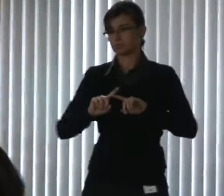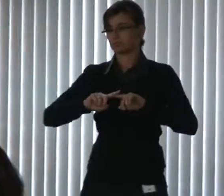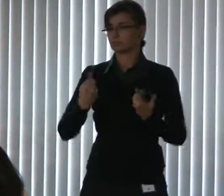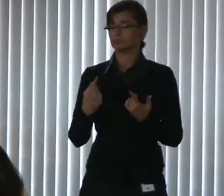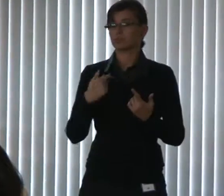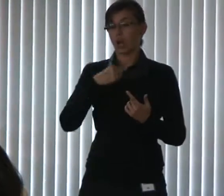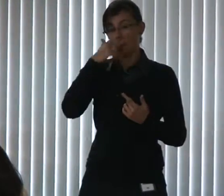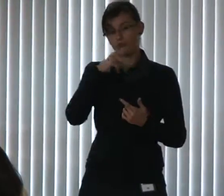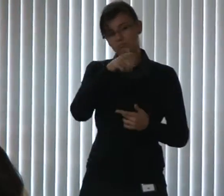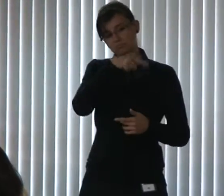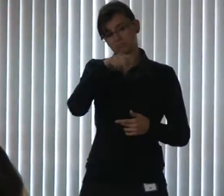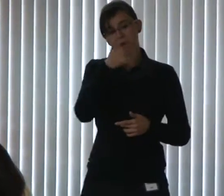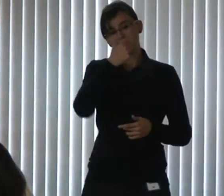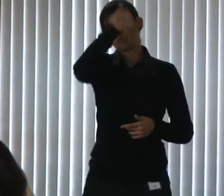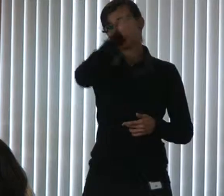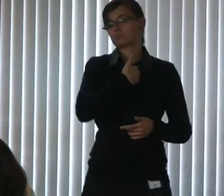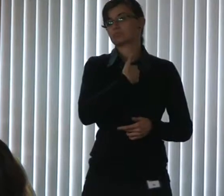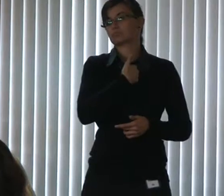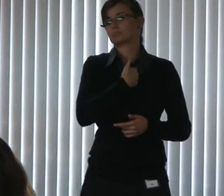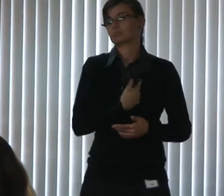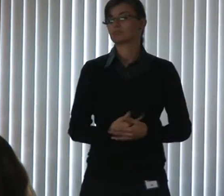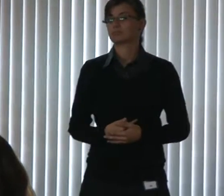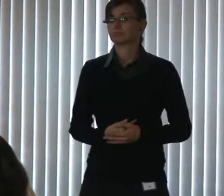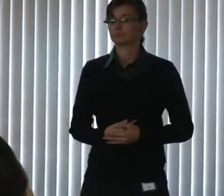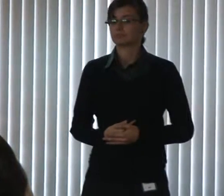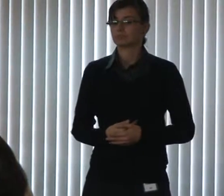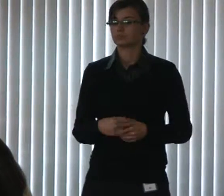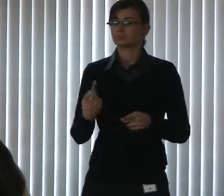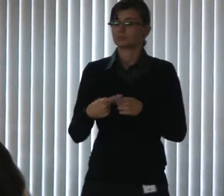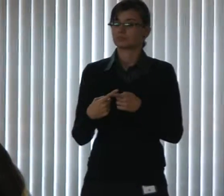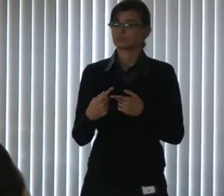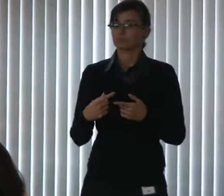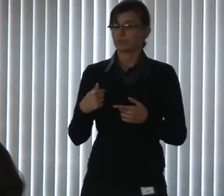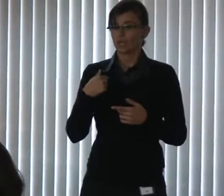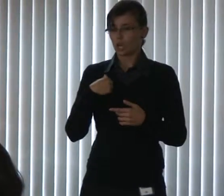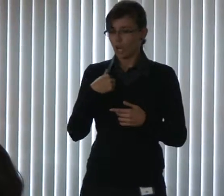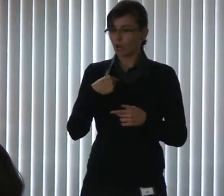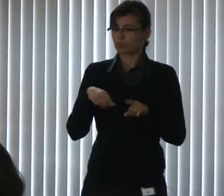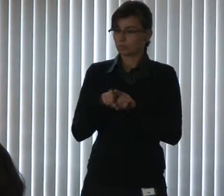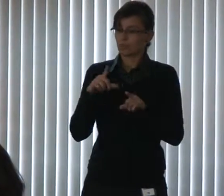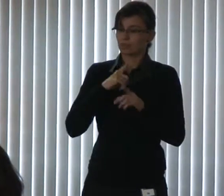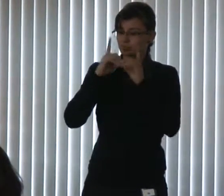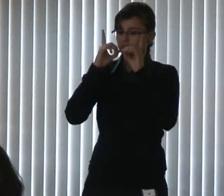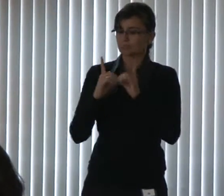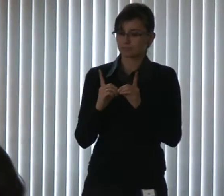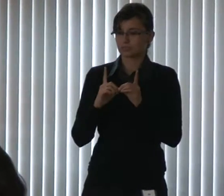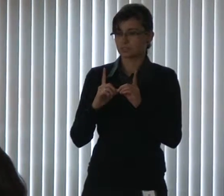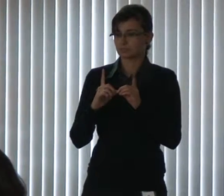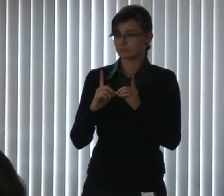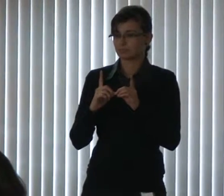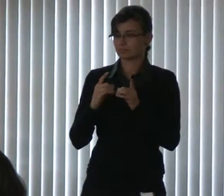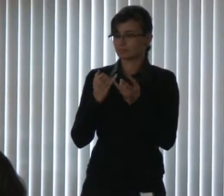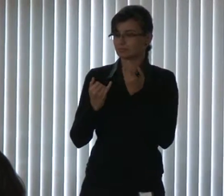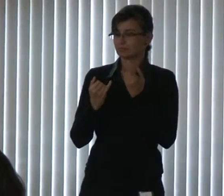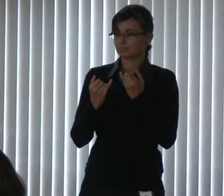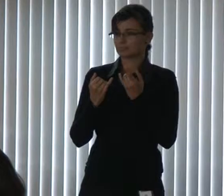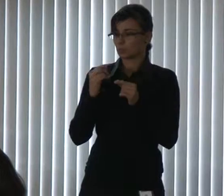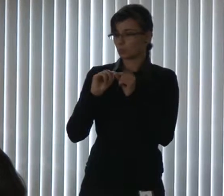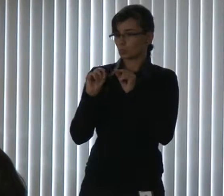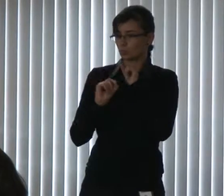deficiência aparente, mas sempre a gente tem. Porque quando você dá essa oportunidade de